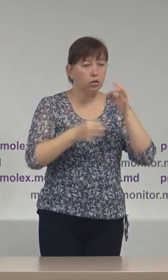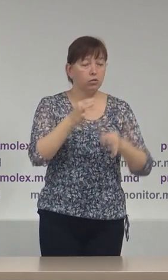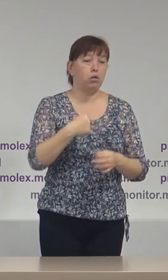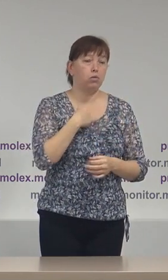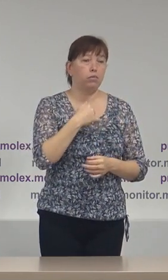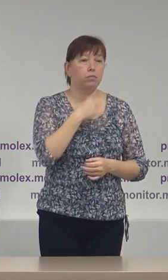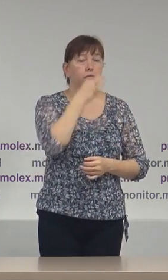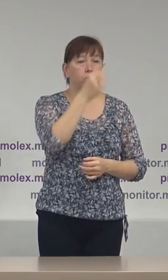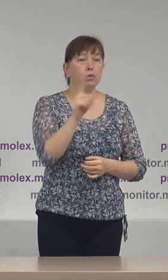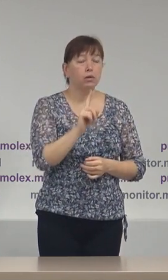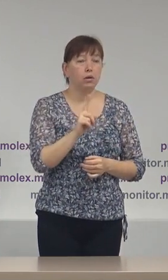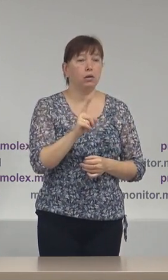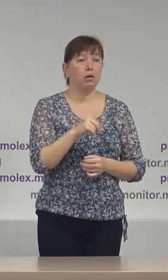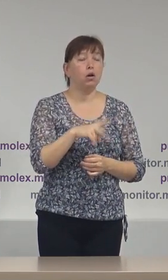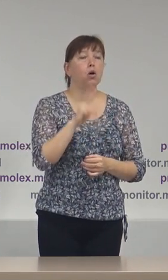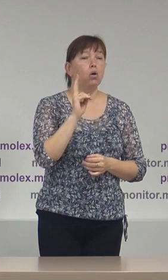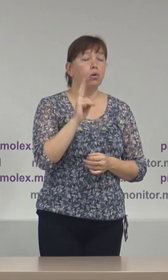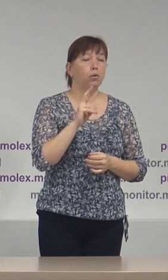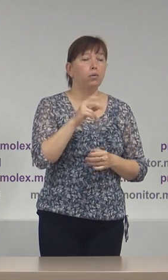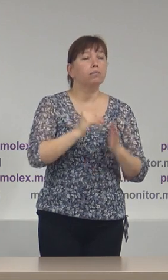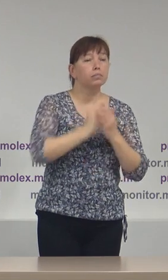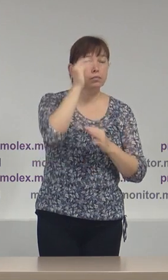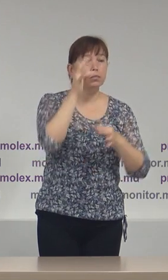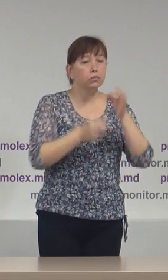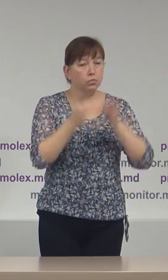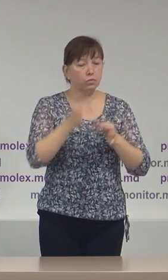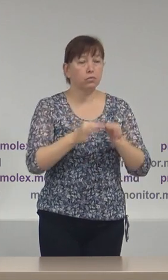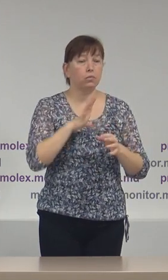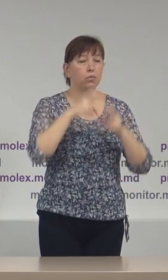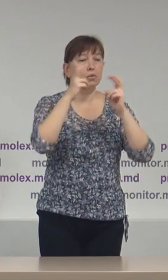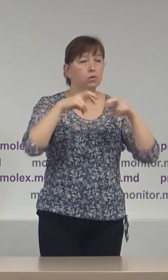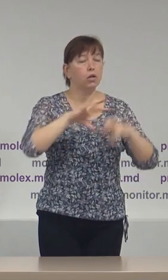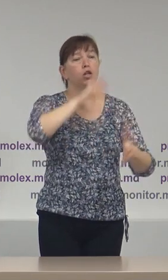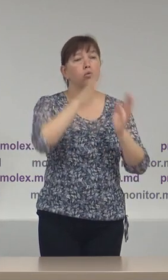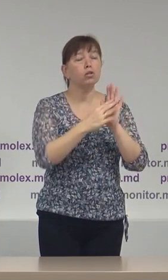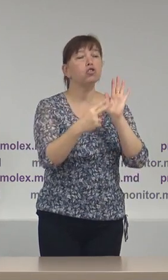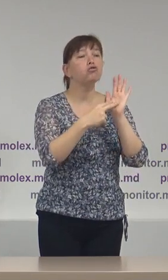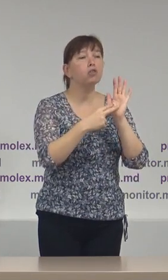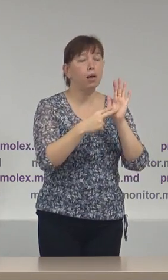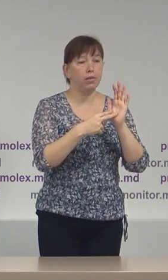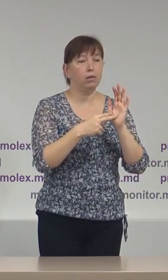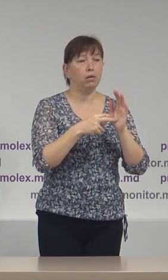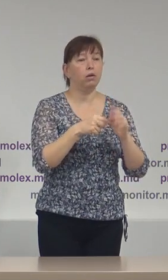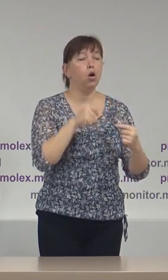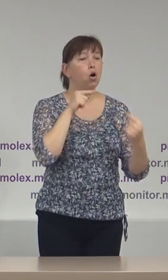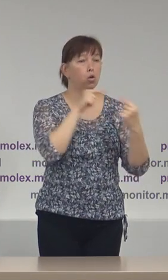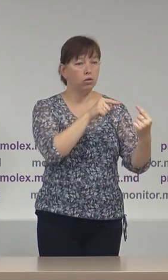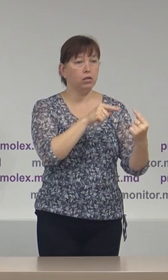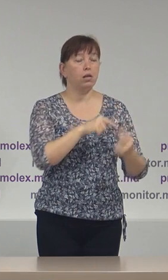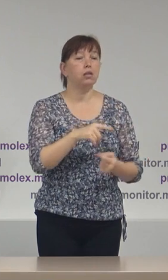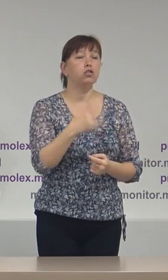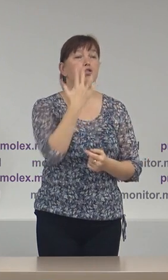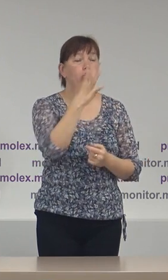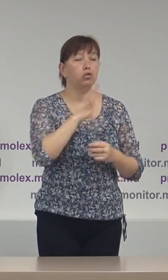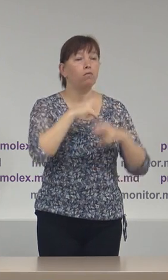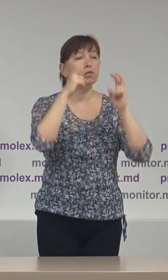că Curtea de Apel și Curtea Supremă de Justiție au examinat în total șapte contestații din ele cinci au